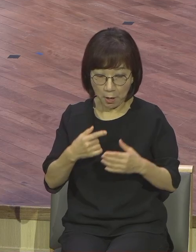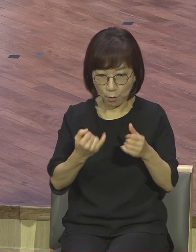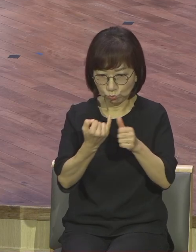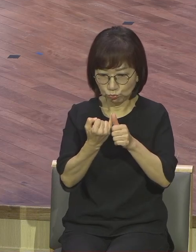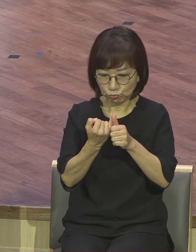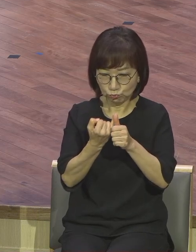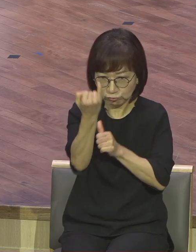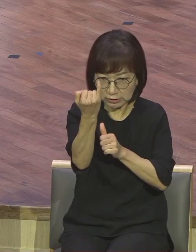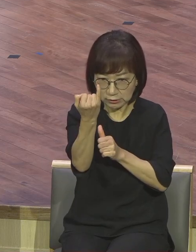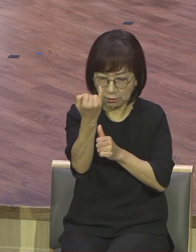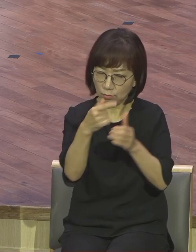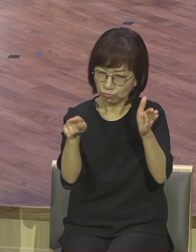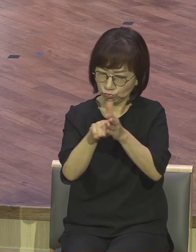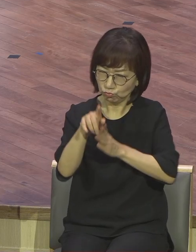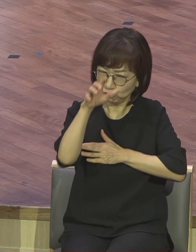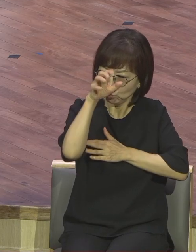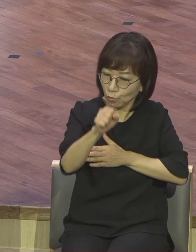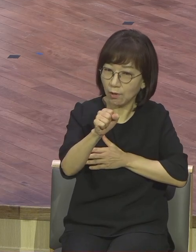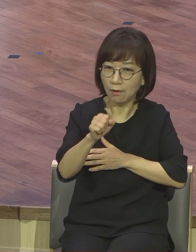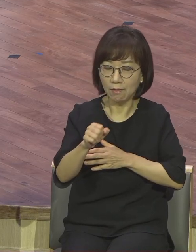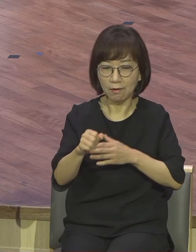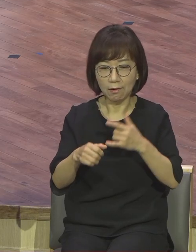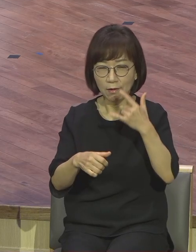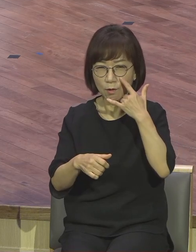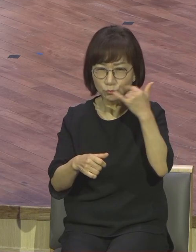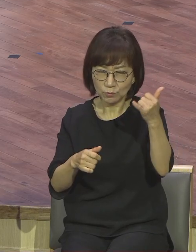아무 소용없습니다.